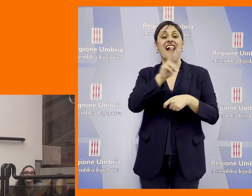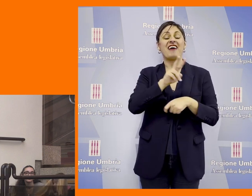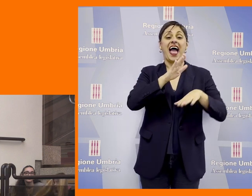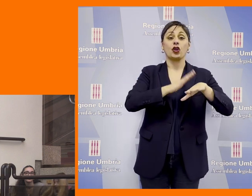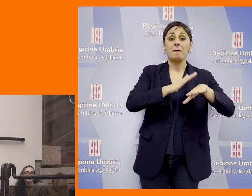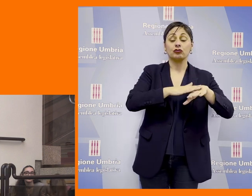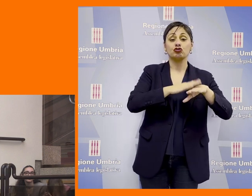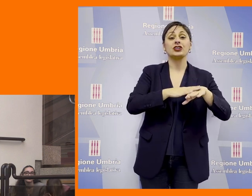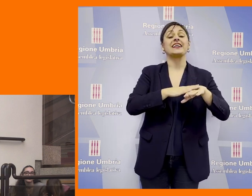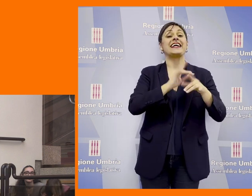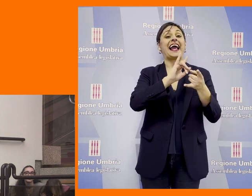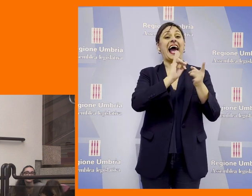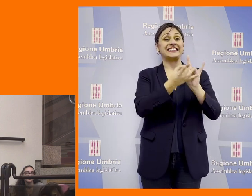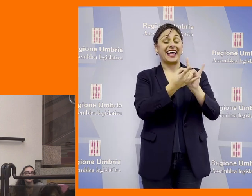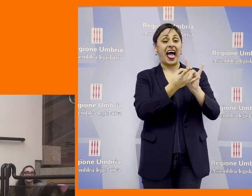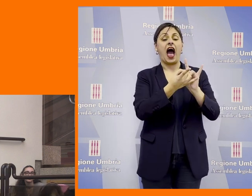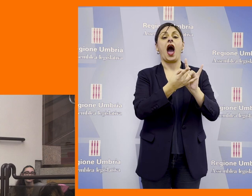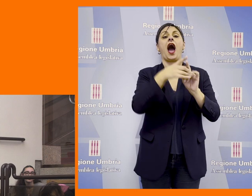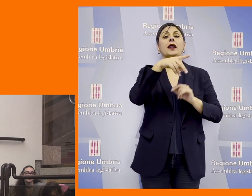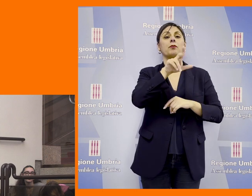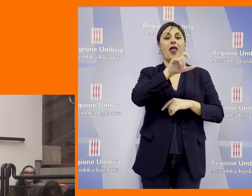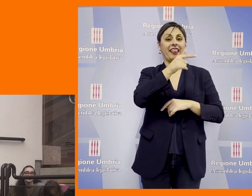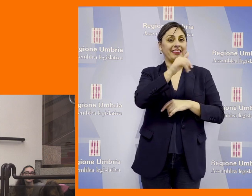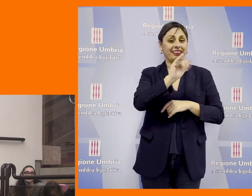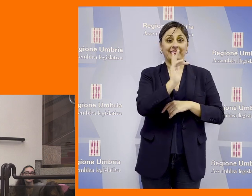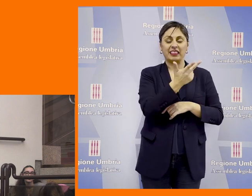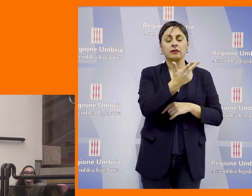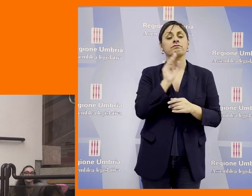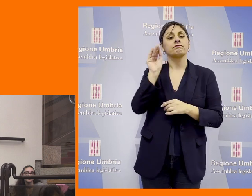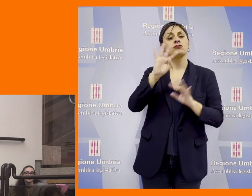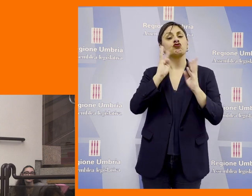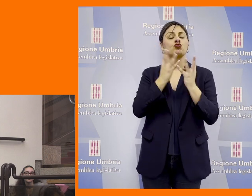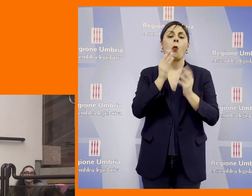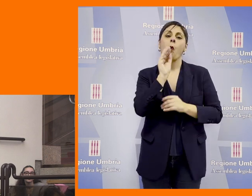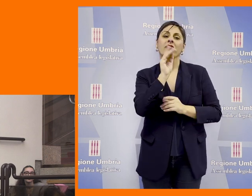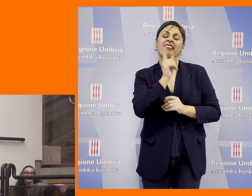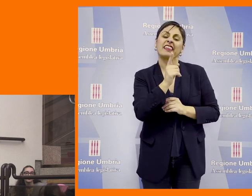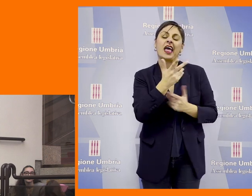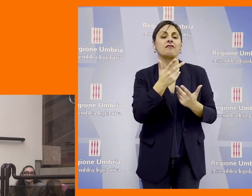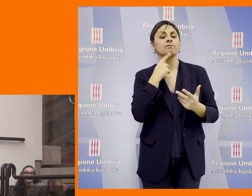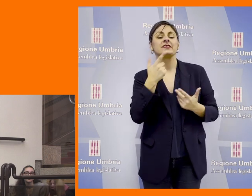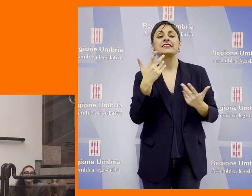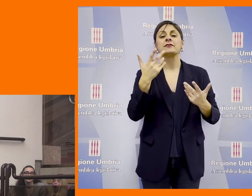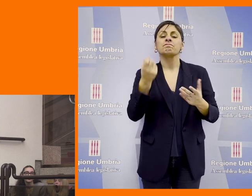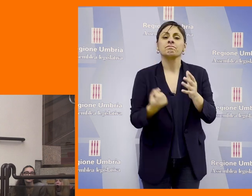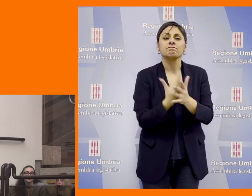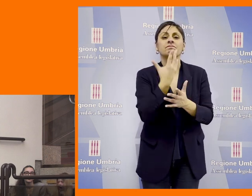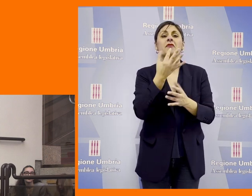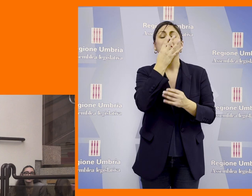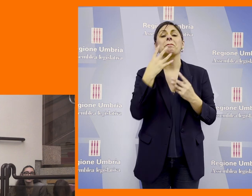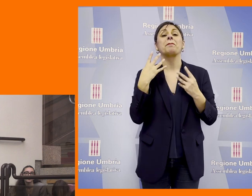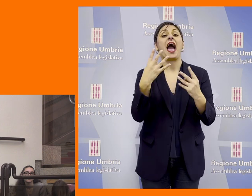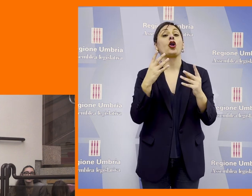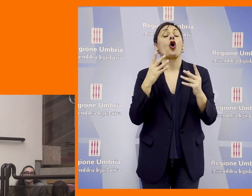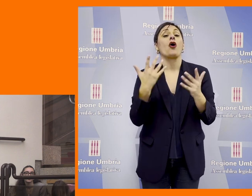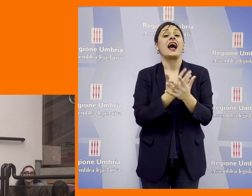Valerio Mancini Marco Castellari Emanuela Puletti che chiede alla giunta di esprimere contrarietà all'istituzione